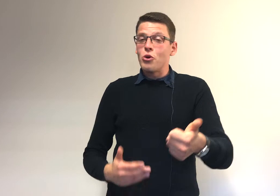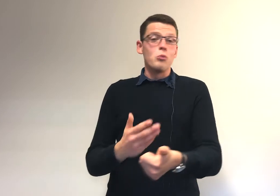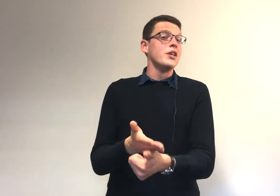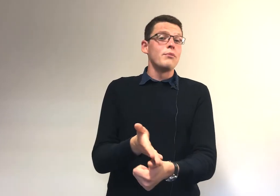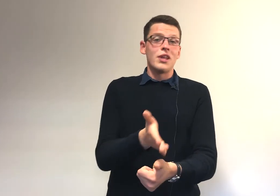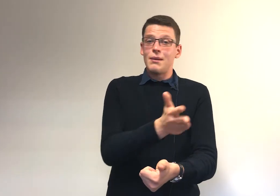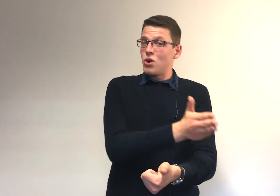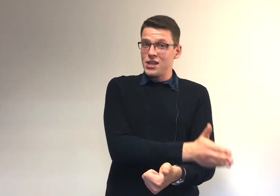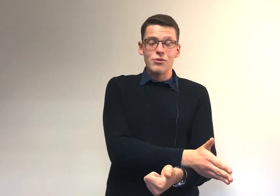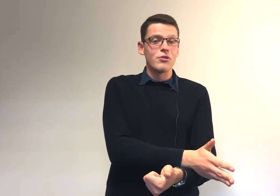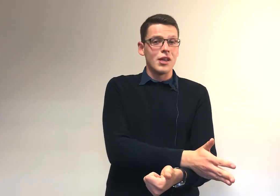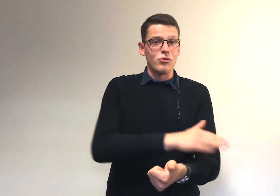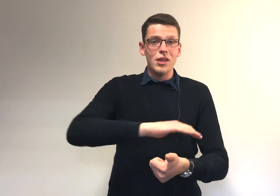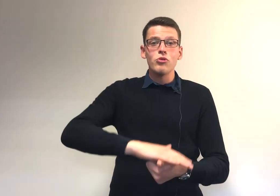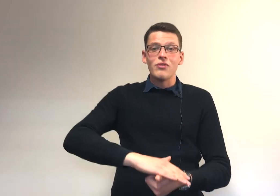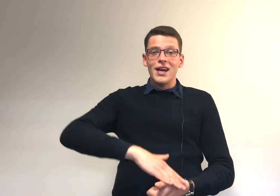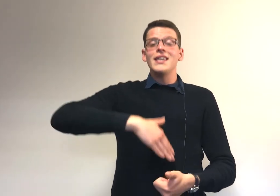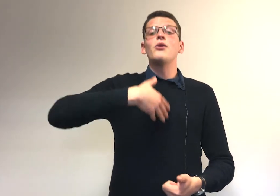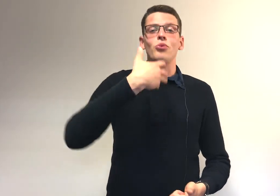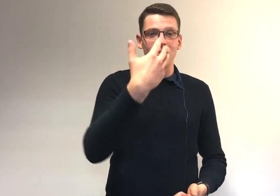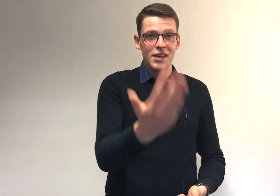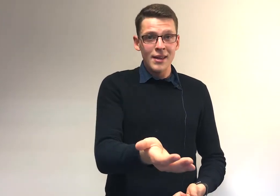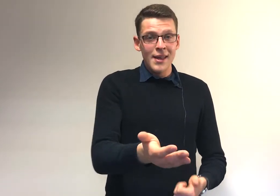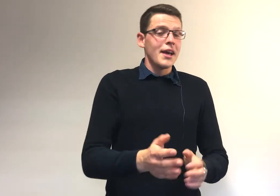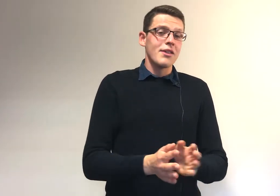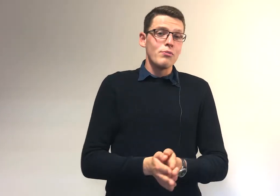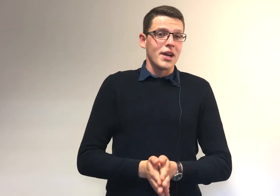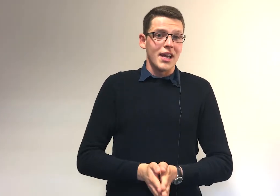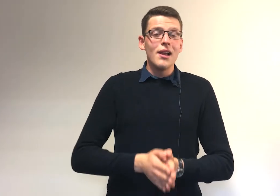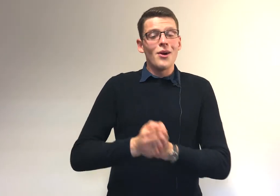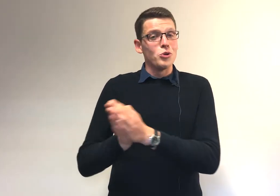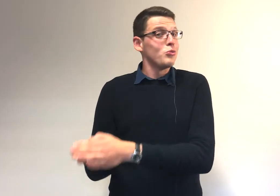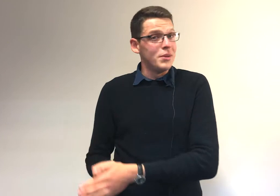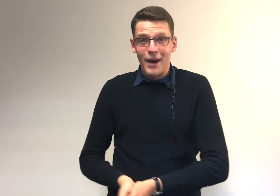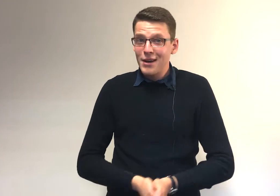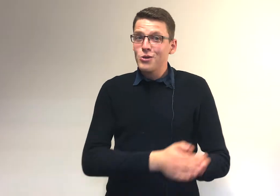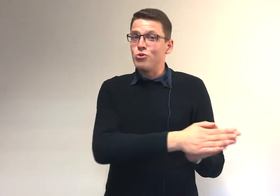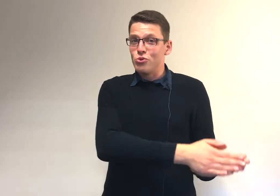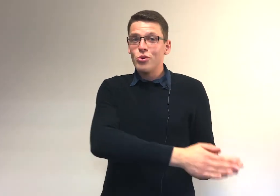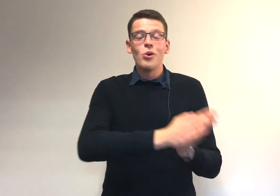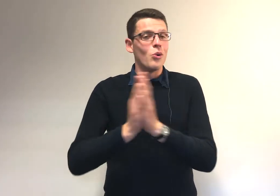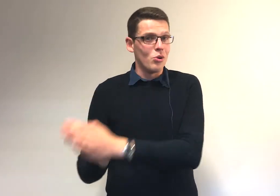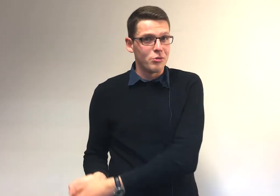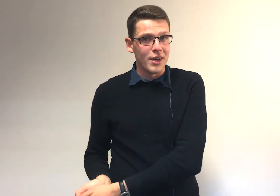tu auras oublié peut-être la moitié de ce que tu as étudié. Tu devras y retourner. Raison pour laquelle on n'étudie pas du jour au lendemain.